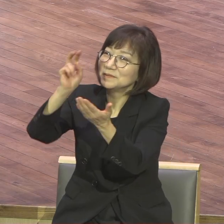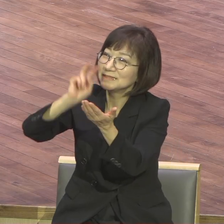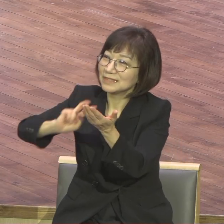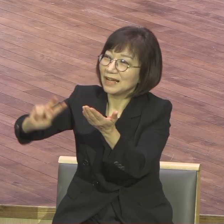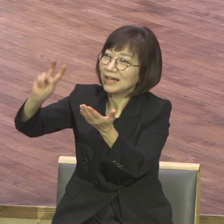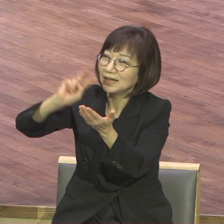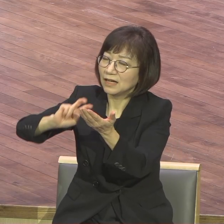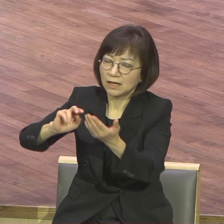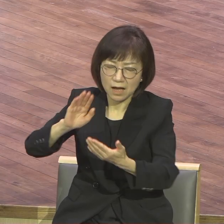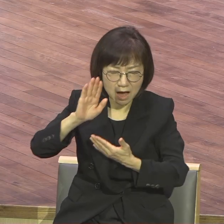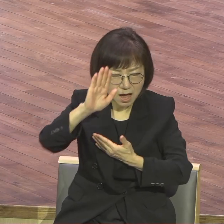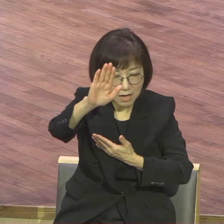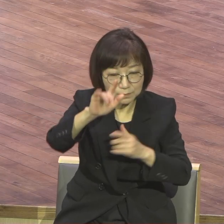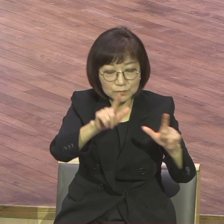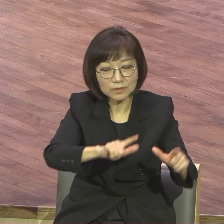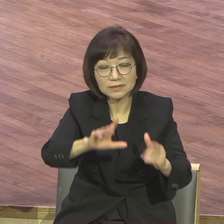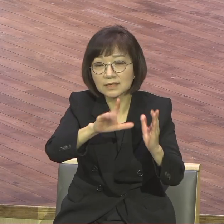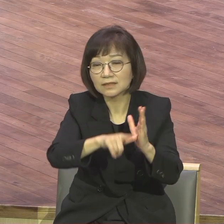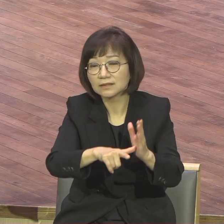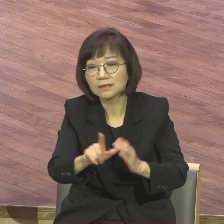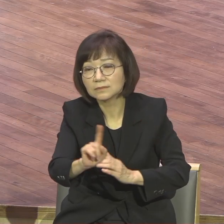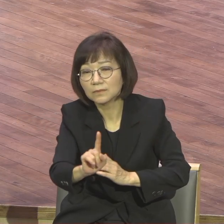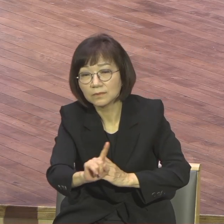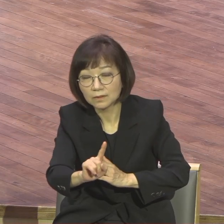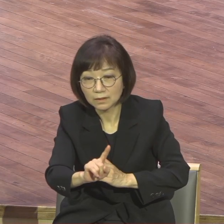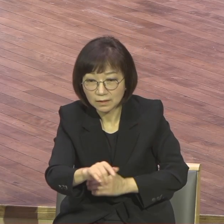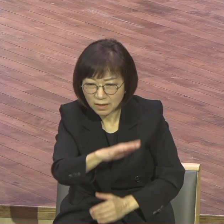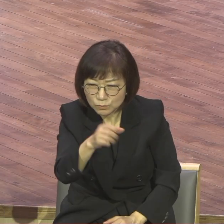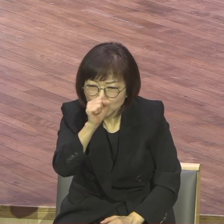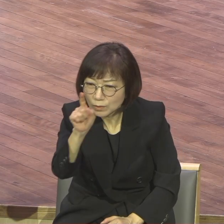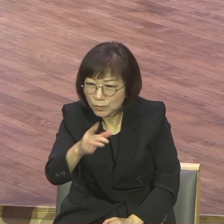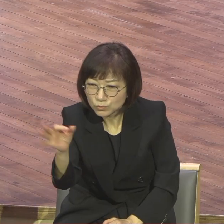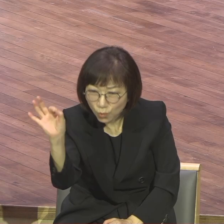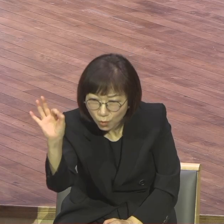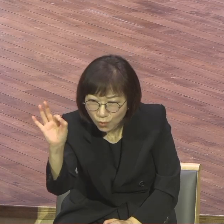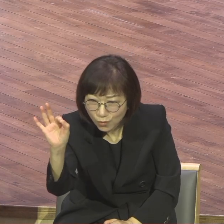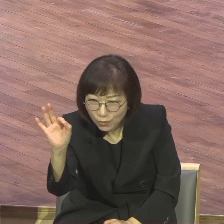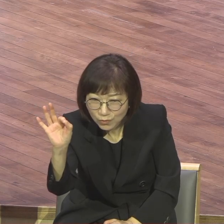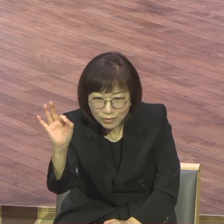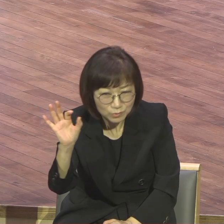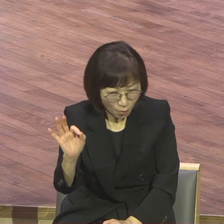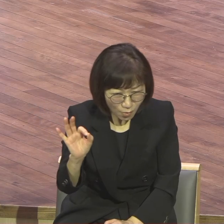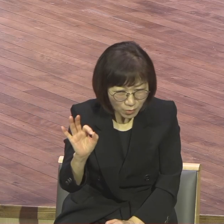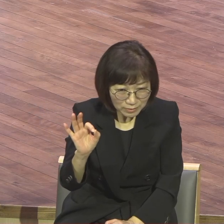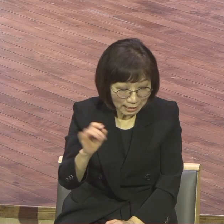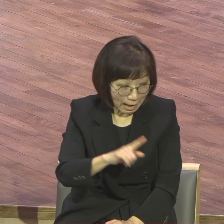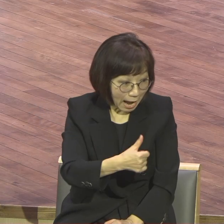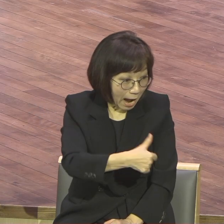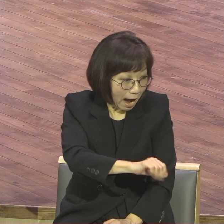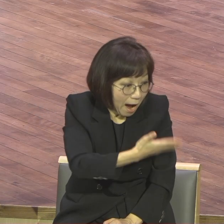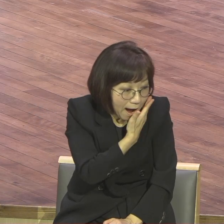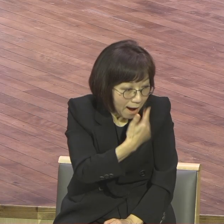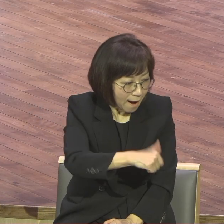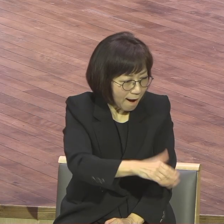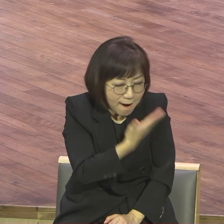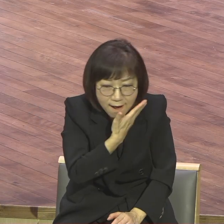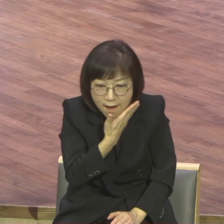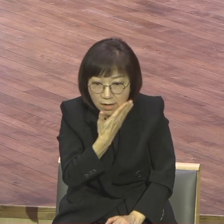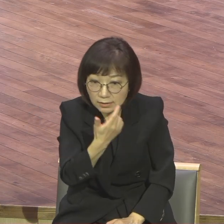살아야 되겠습니까 아직도 돈입니까 아직도 자식 하나 아닙니까 아직도 그냥